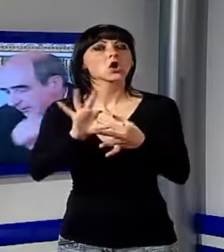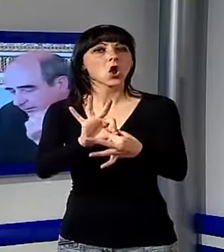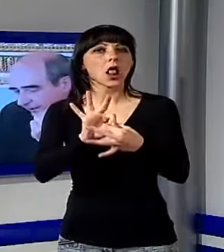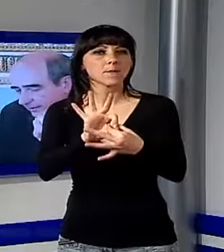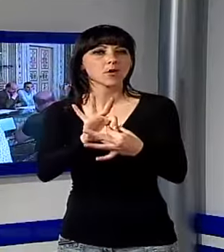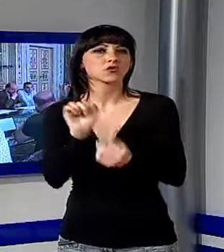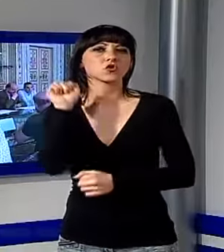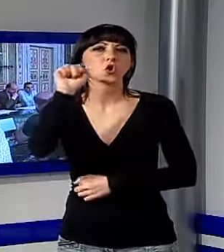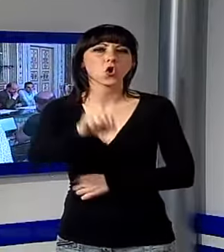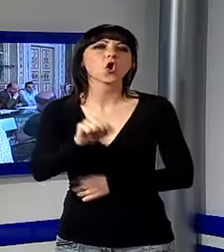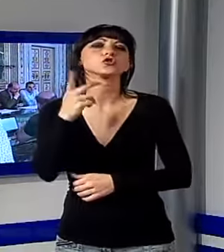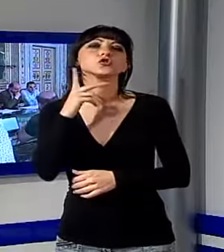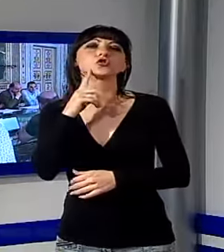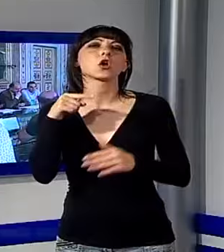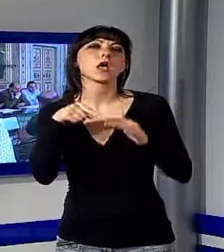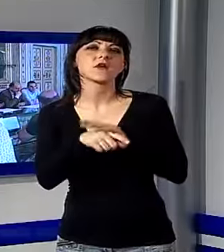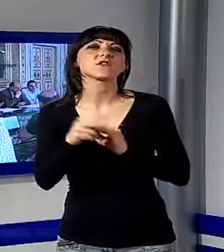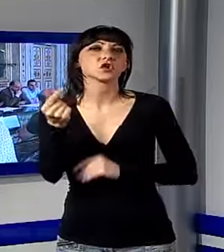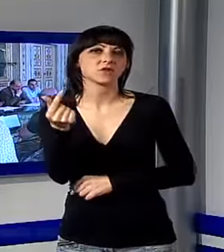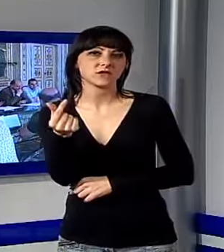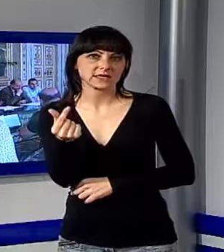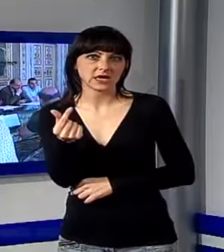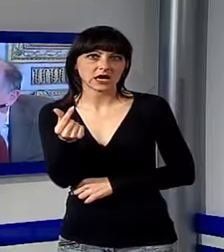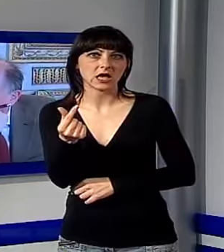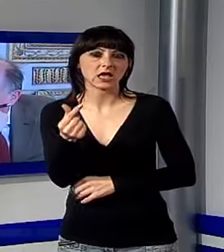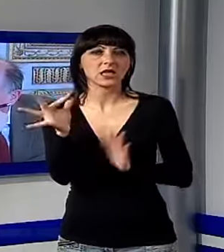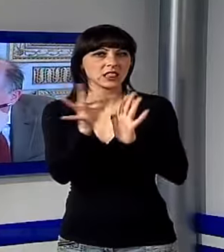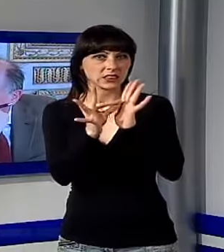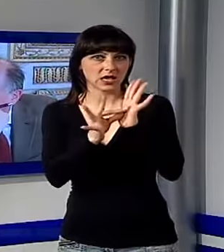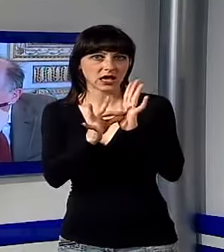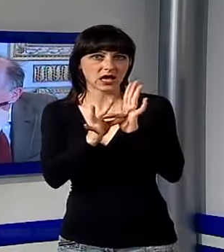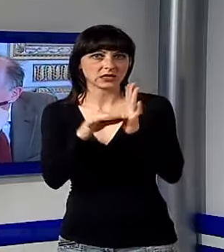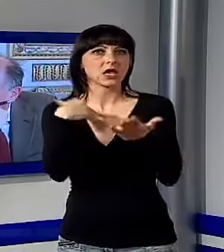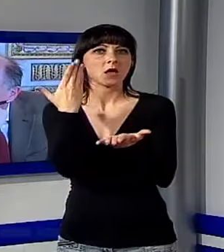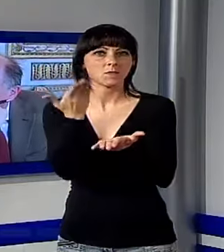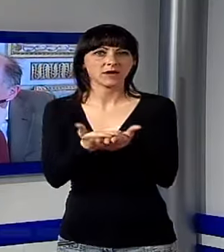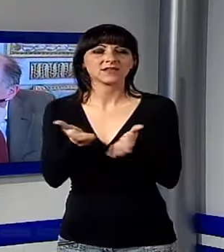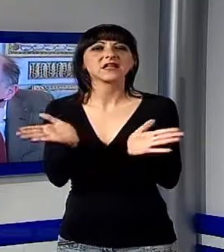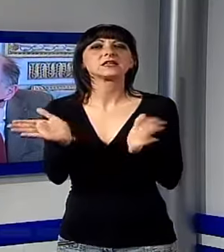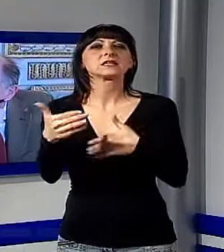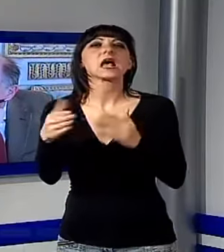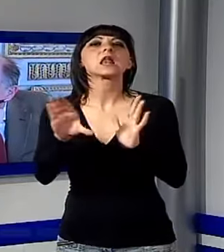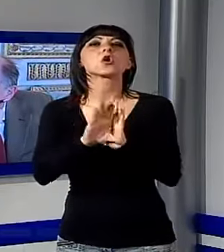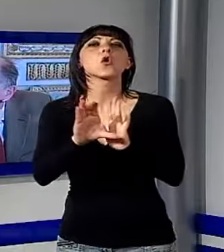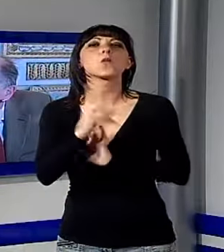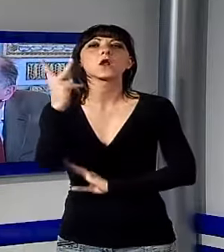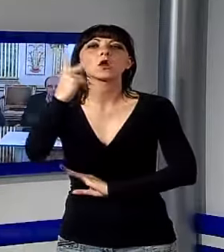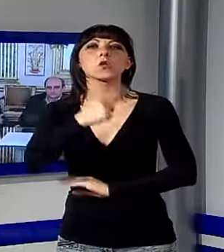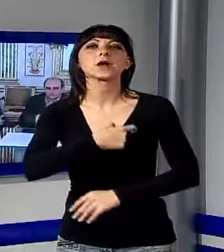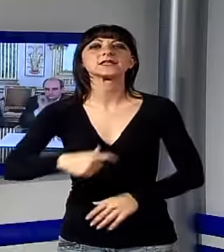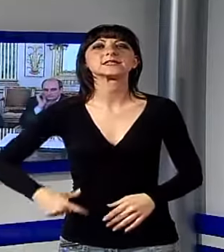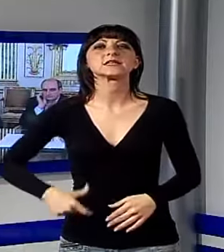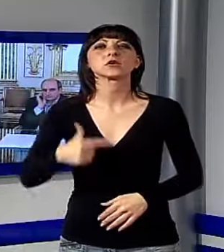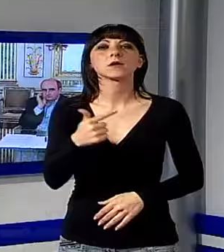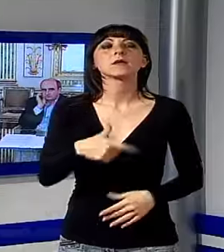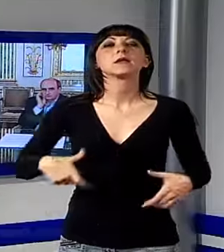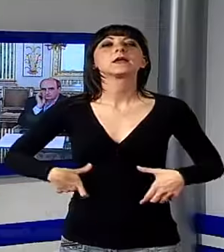contrasto all'evasione fiscale. I termini di questo accordo sono stati presentati nelle sale del municipio dal sindaco Tambellini, dall